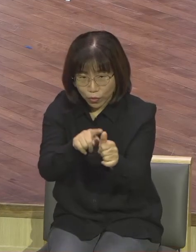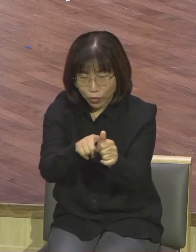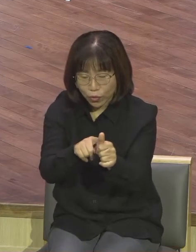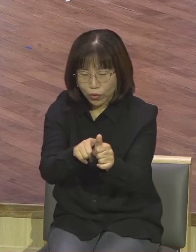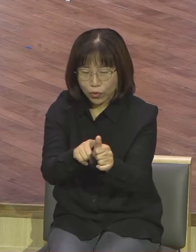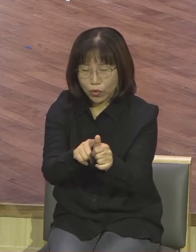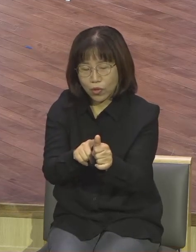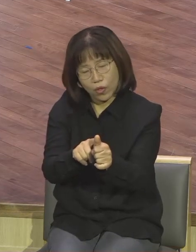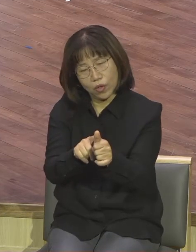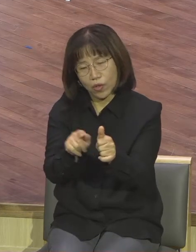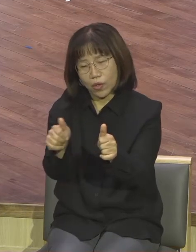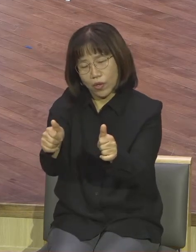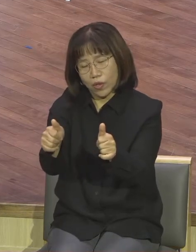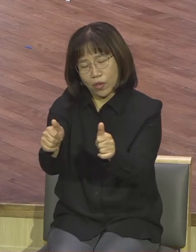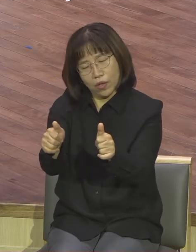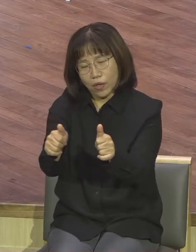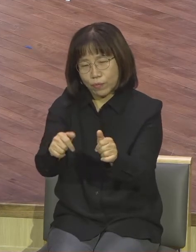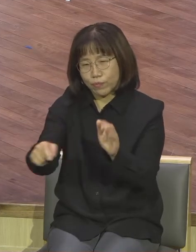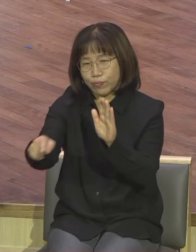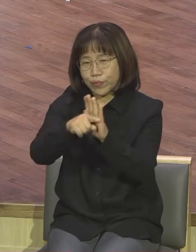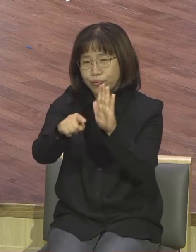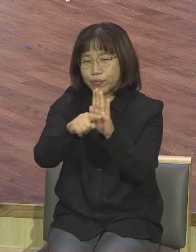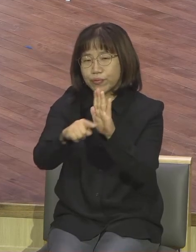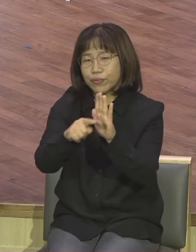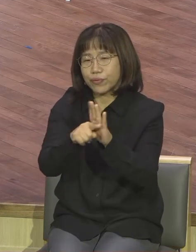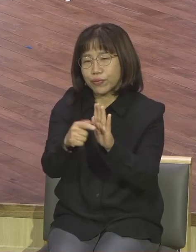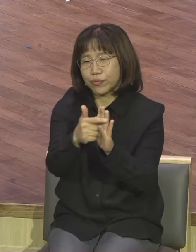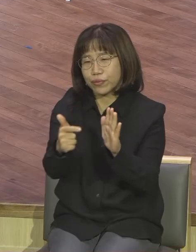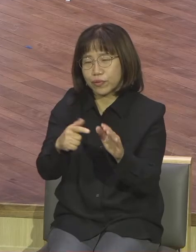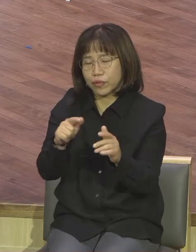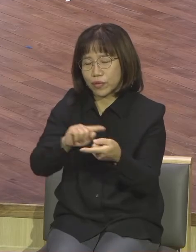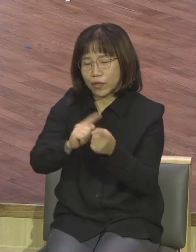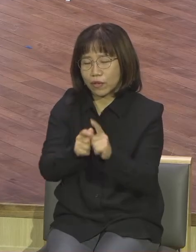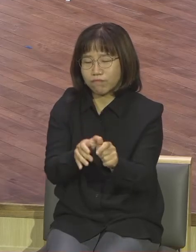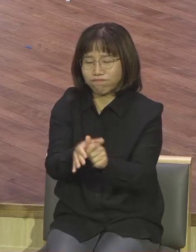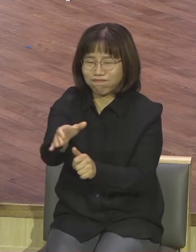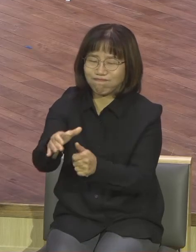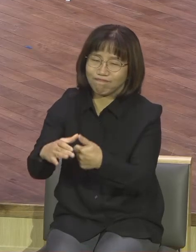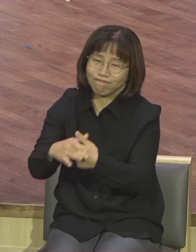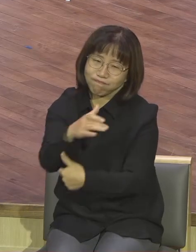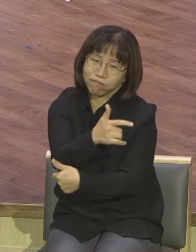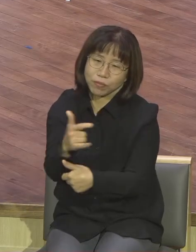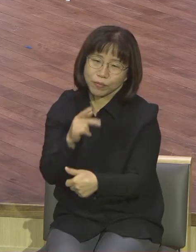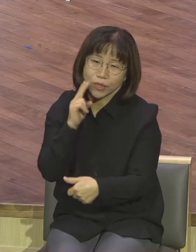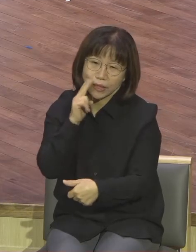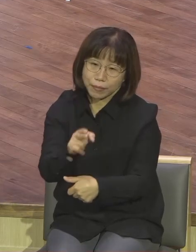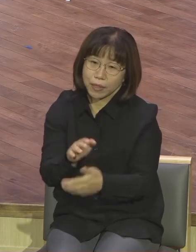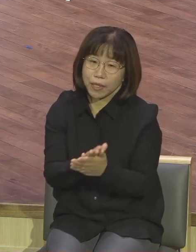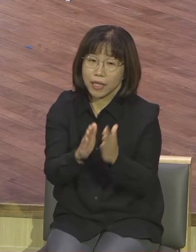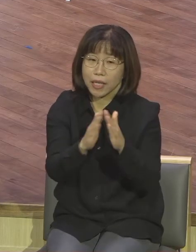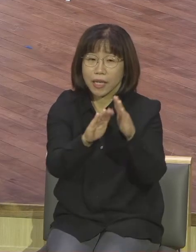네거티브가 너무 많다라는 것입니다 후보와 그 가족들이 그